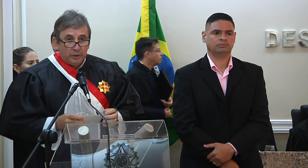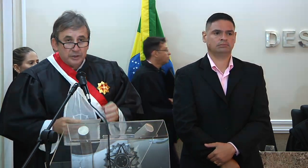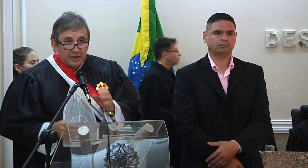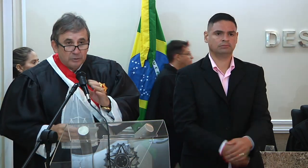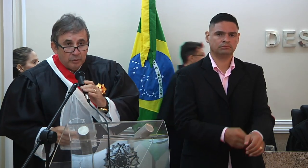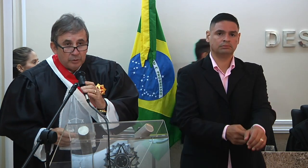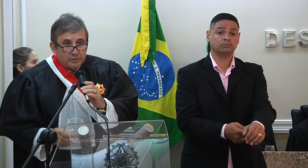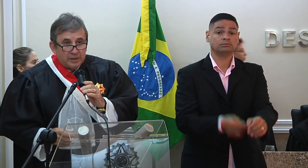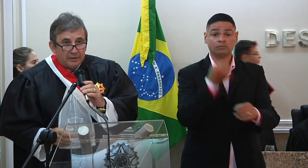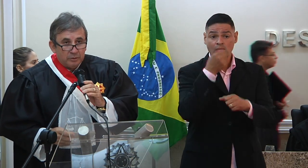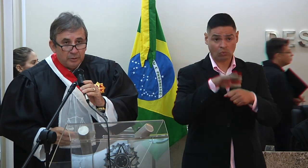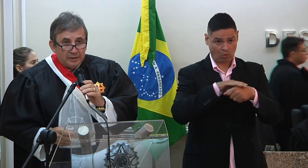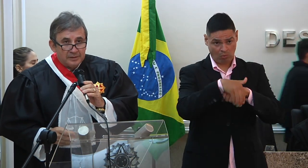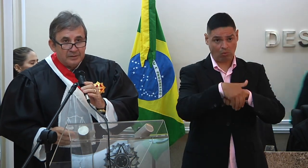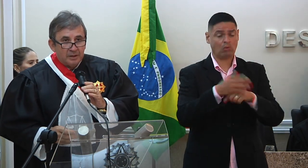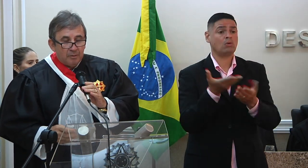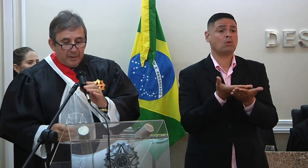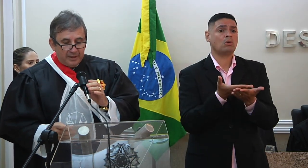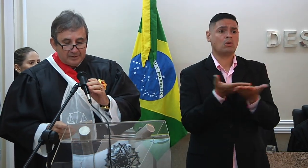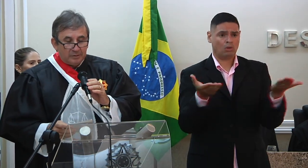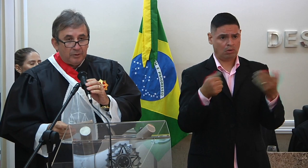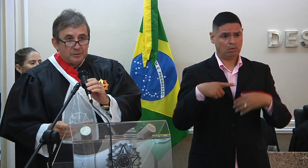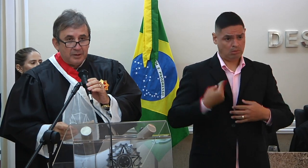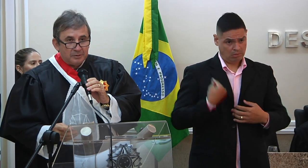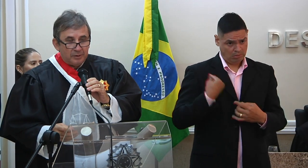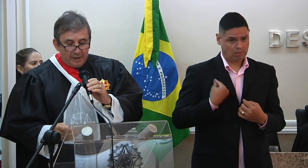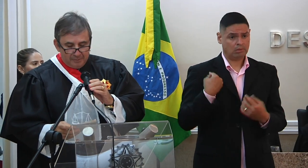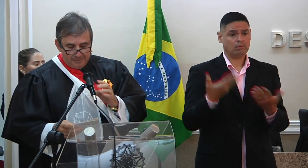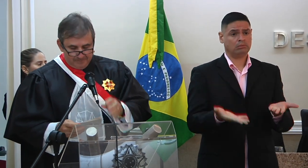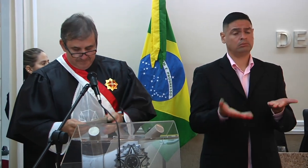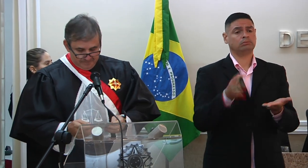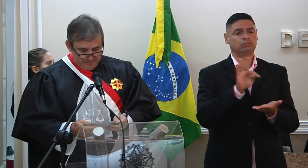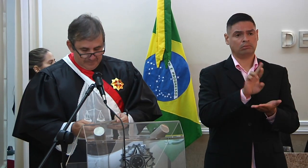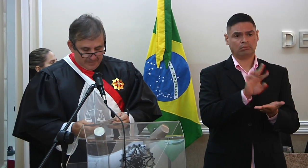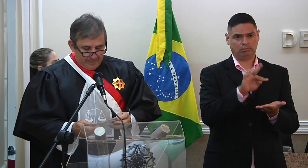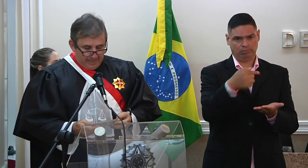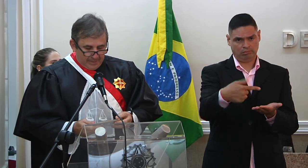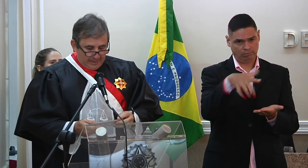Boa noite a todos e a todas que comparecem ao nosso regional.